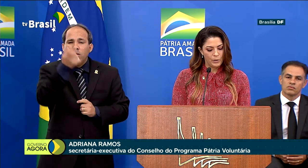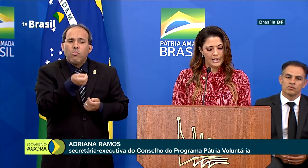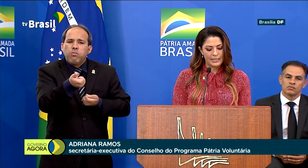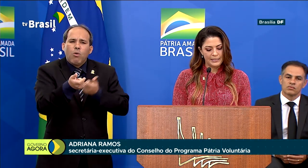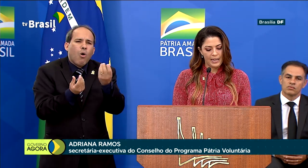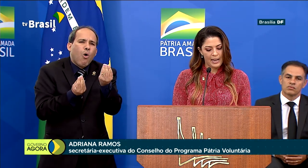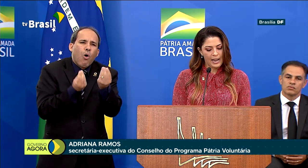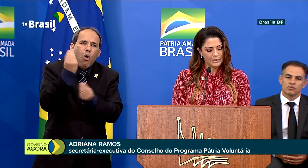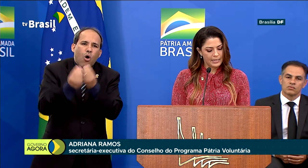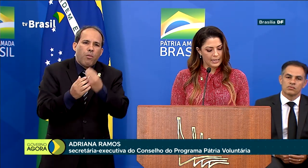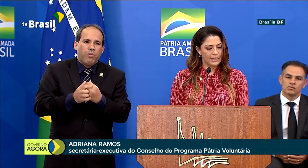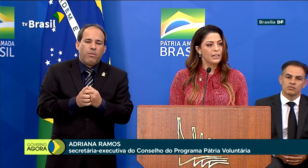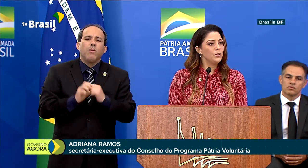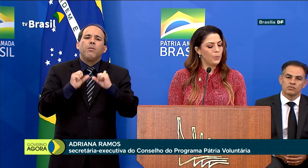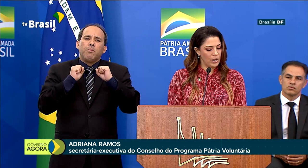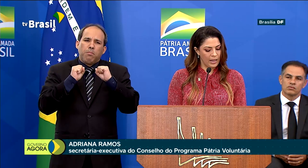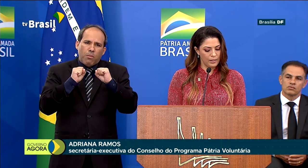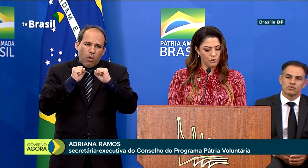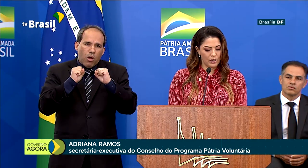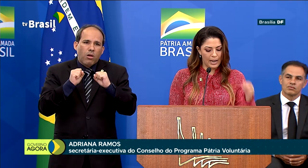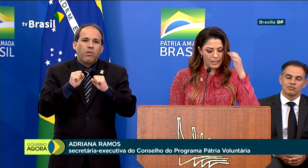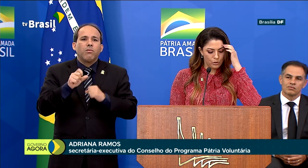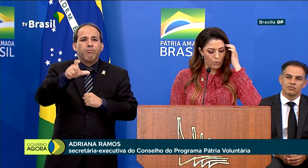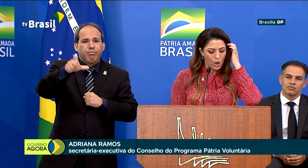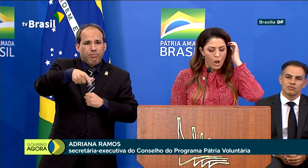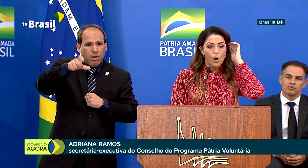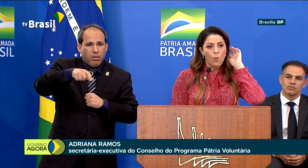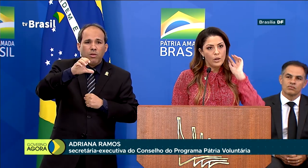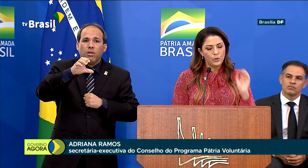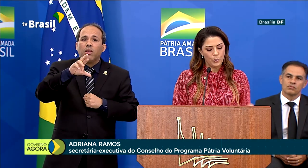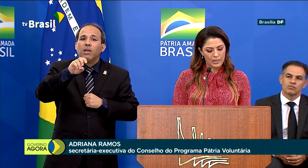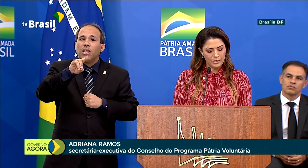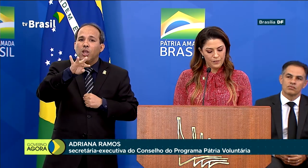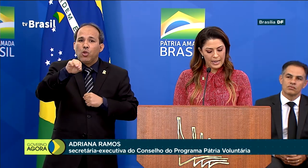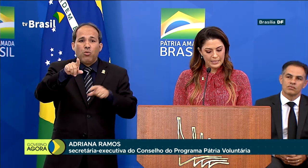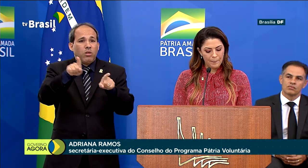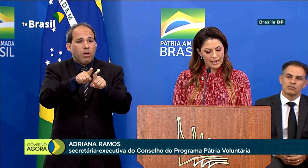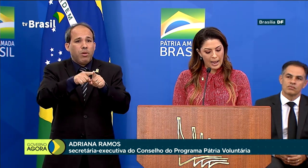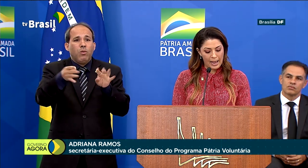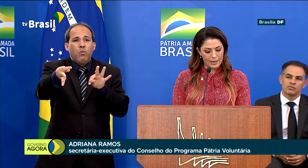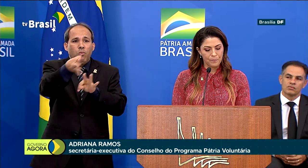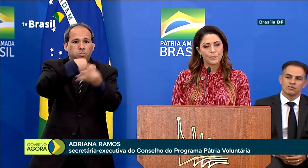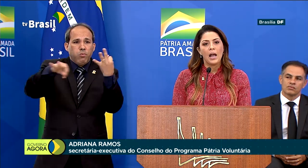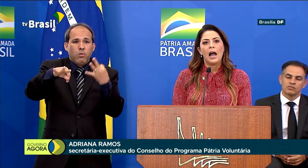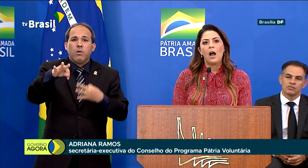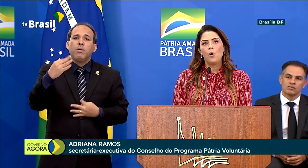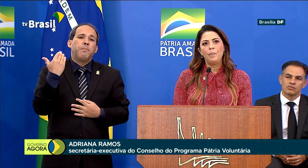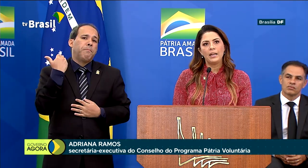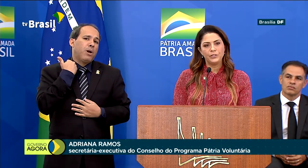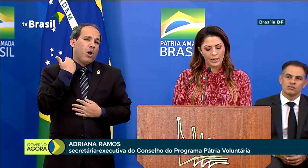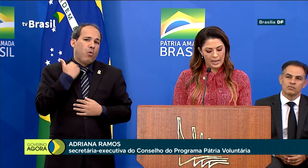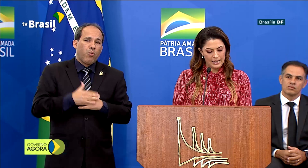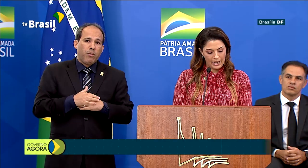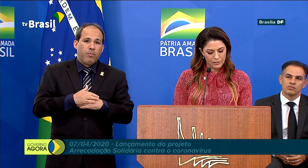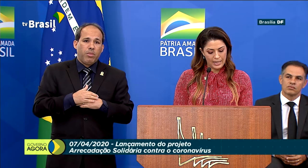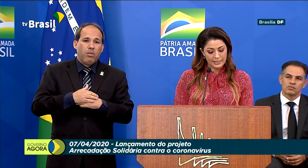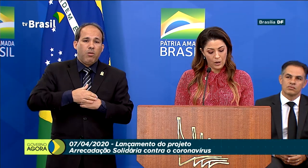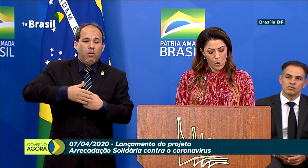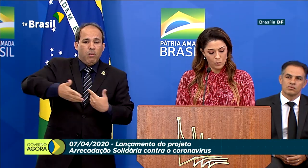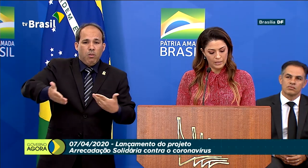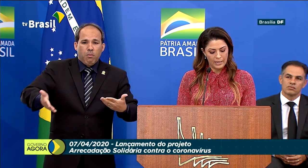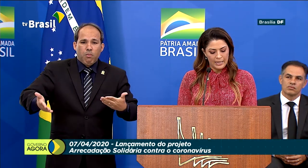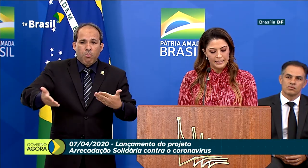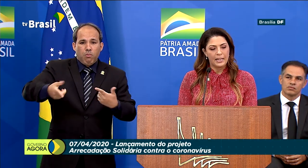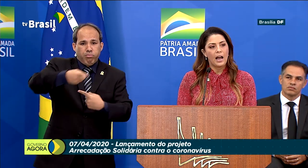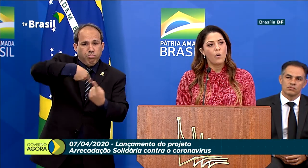doação poderá ser realizada tanto por cartão de crédito quanto por transferência bancária. A operacionalidade